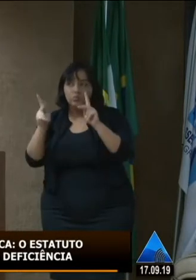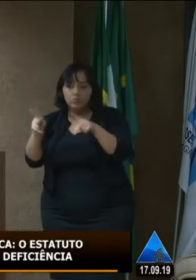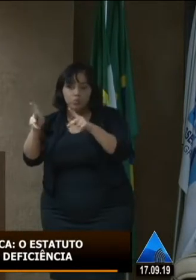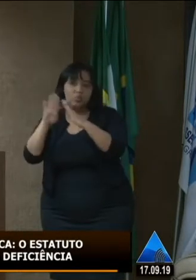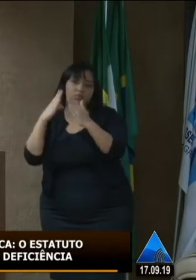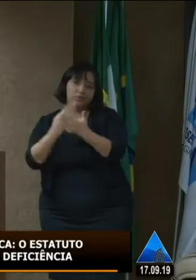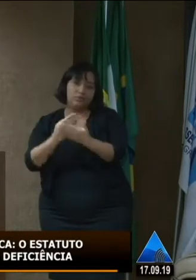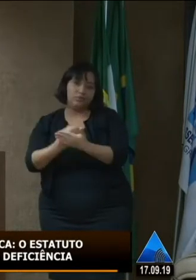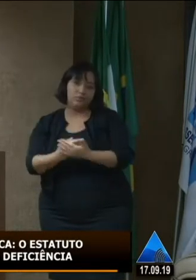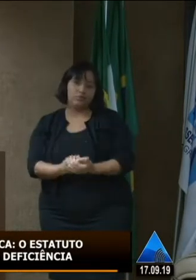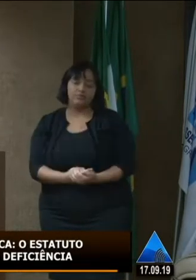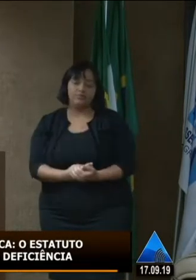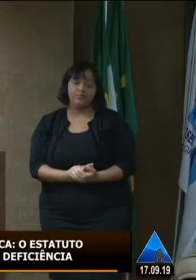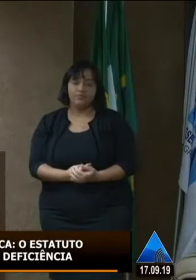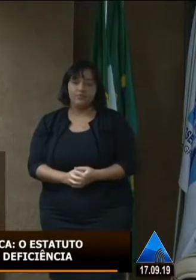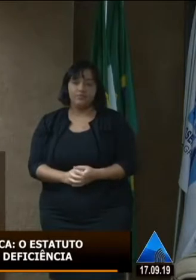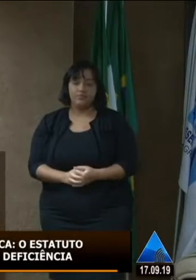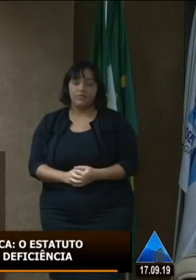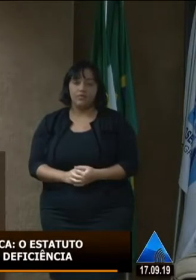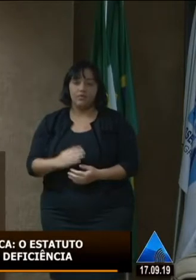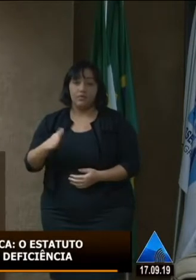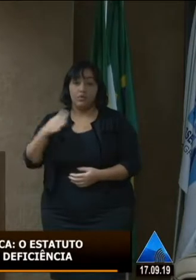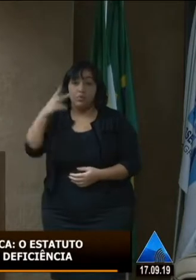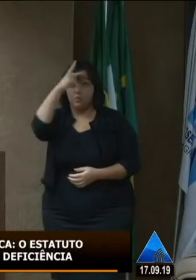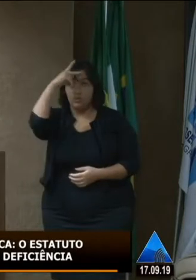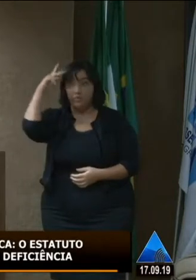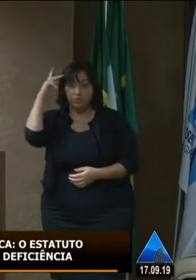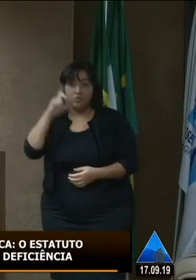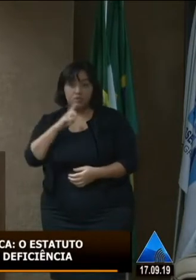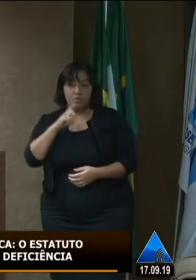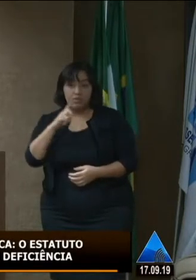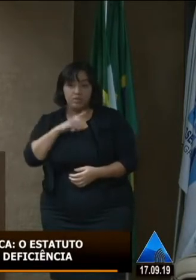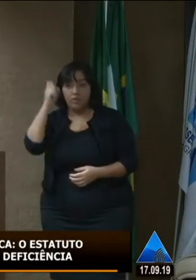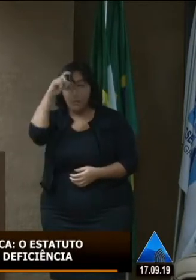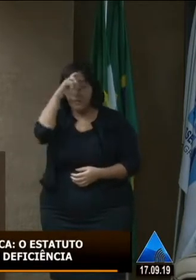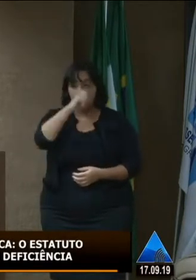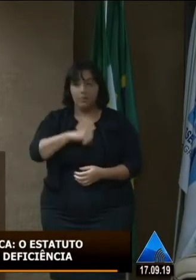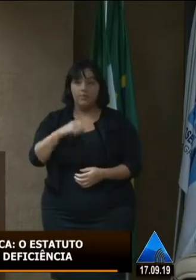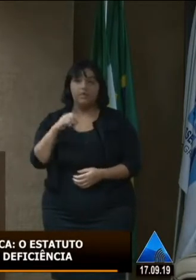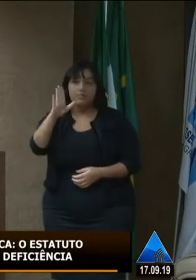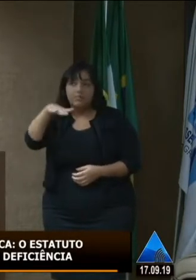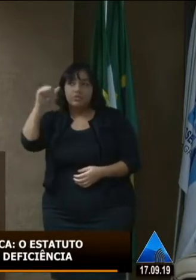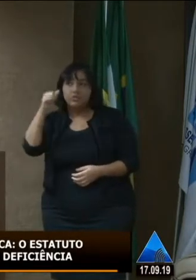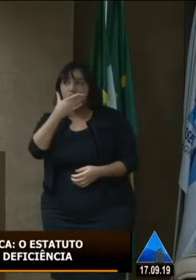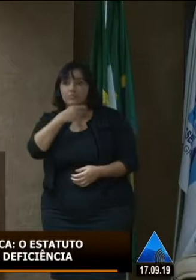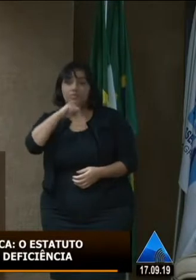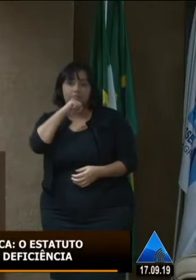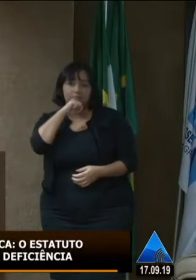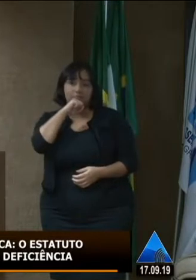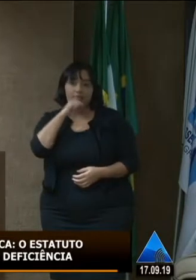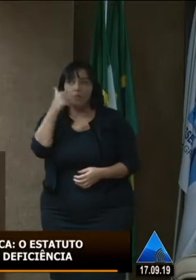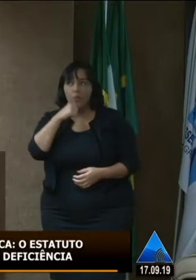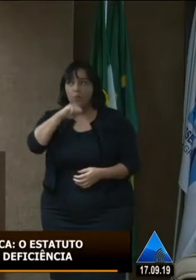gente passa é quando aquela aquela pessoa ela entra numa crise por exemplo chama mãe ou pai e é impossibilitado